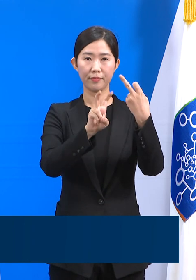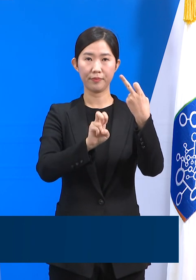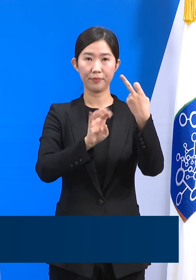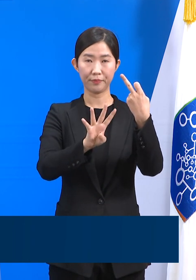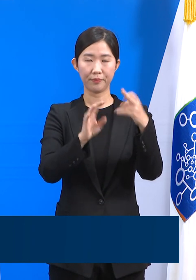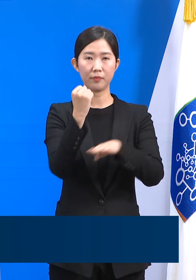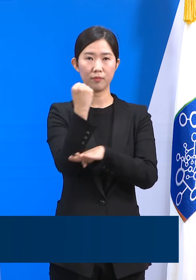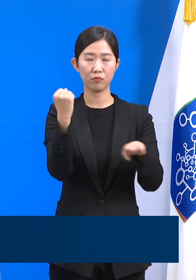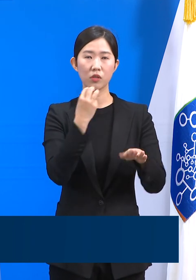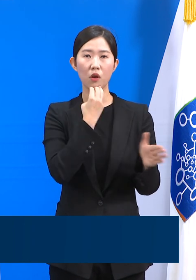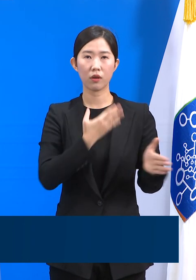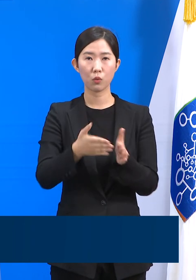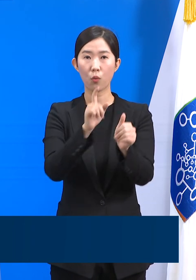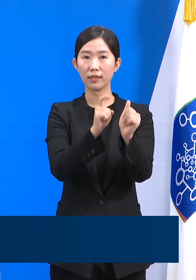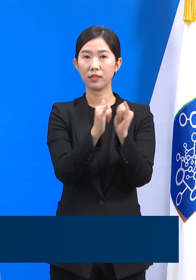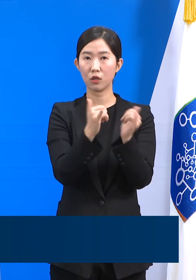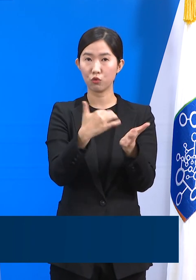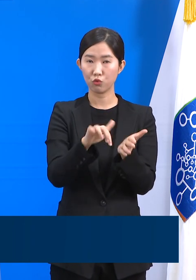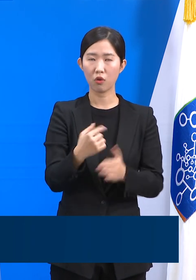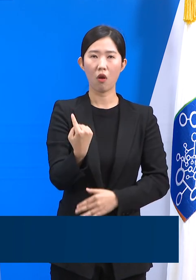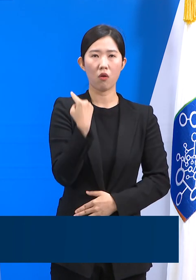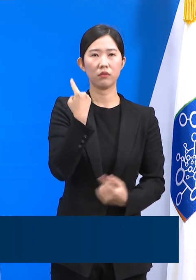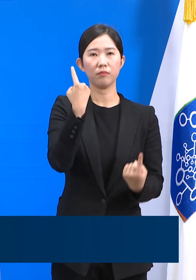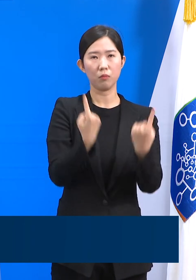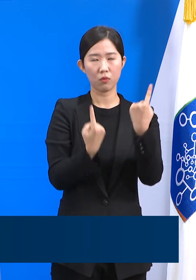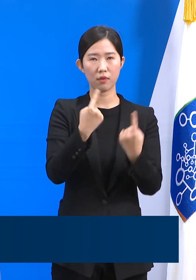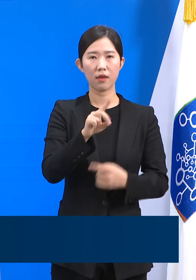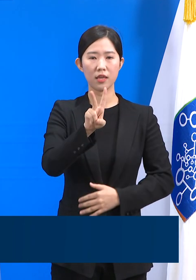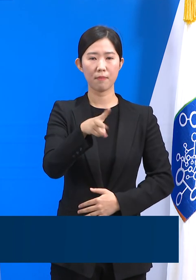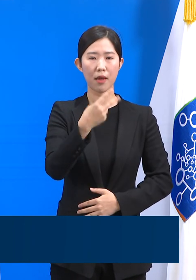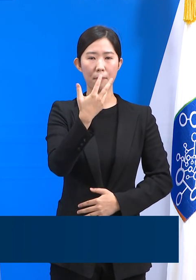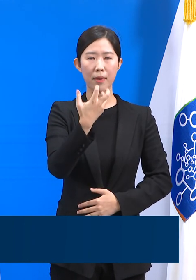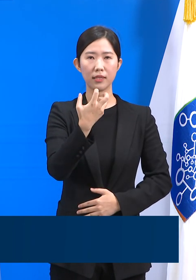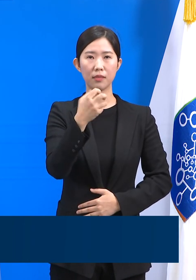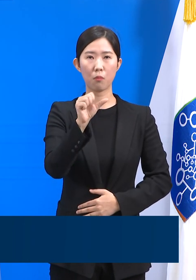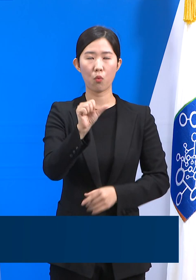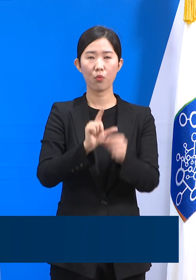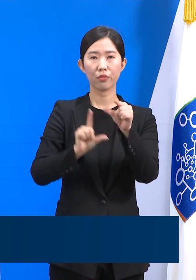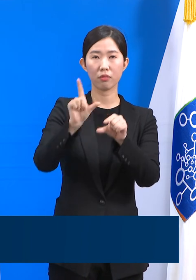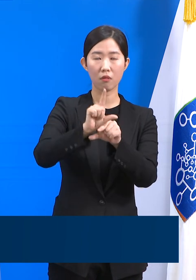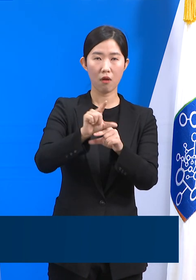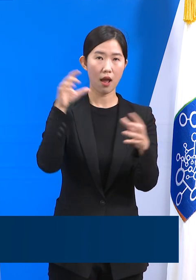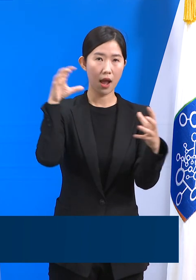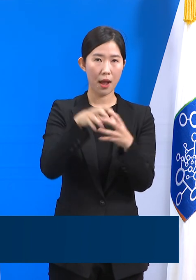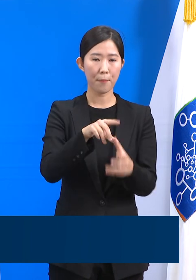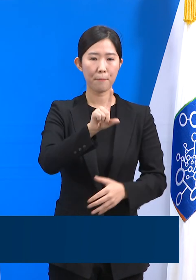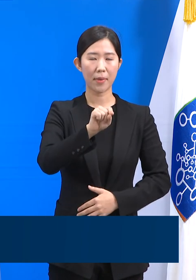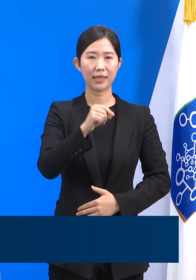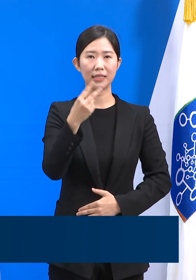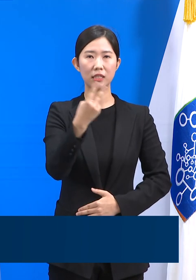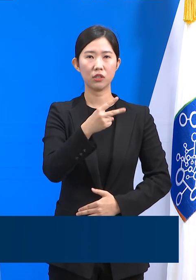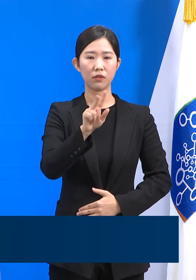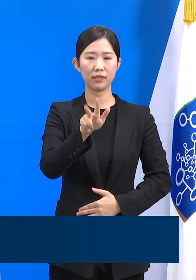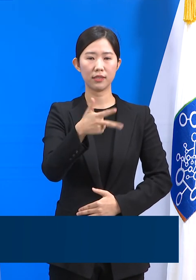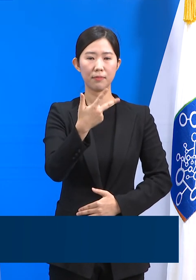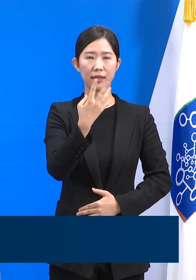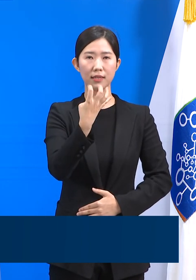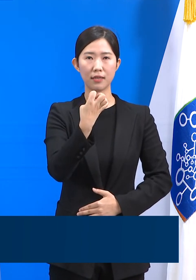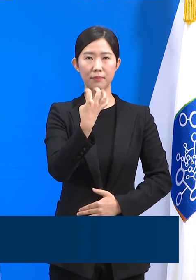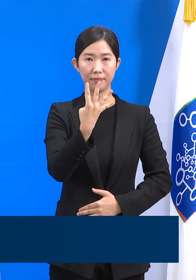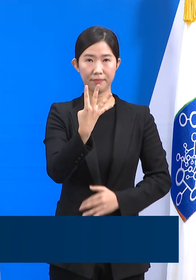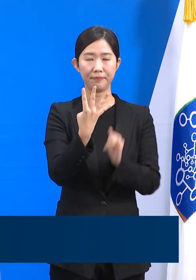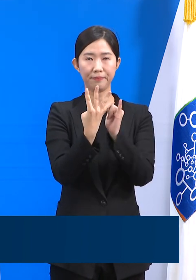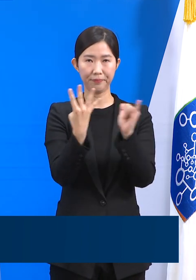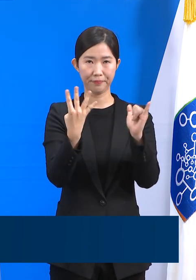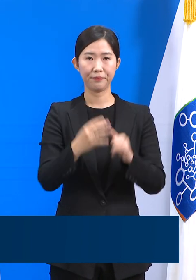경기도의 확진자 수는 전일 오전 0시 대비 285명 증가한 총 12,744명입니다.